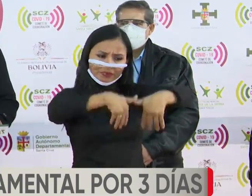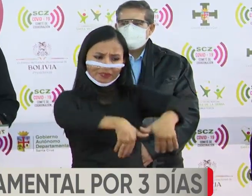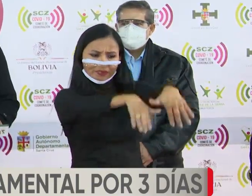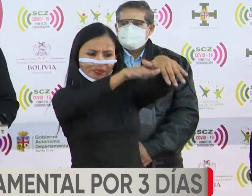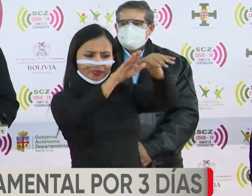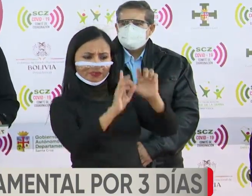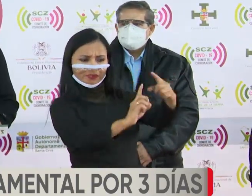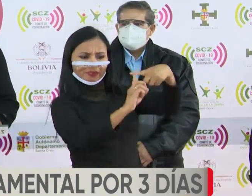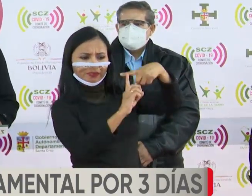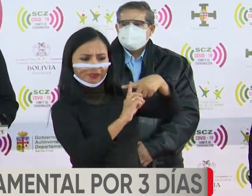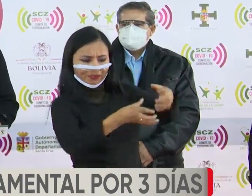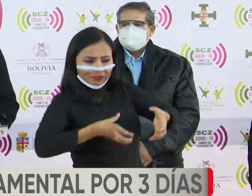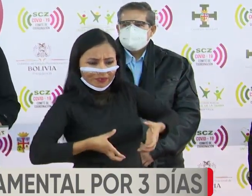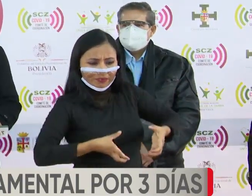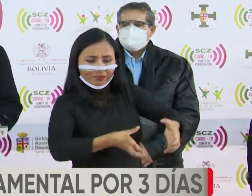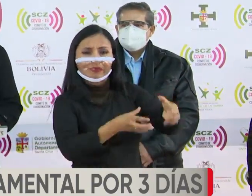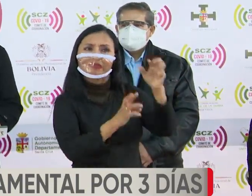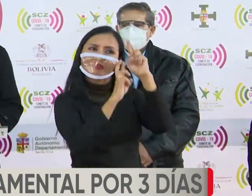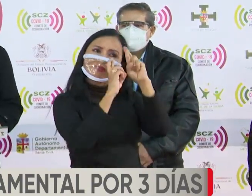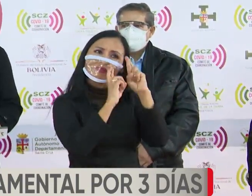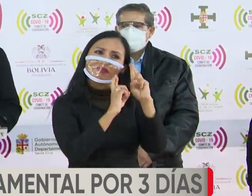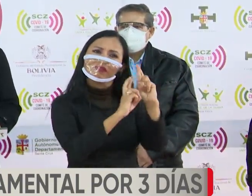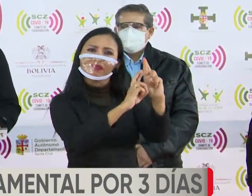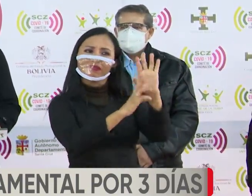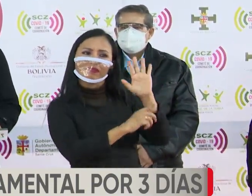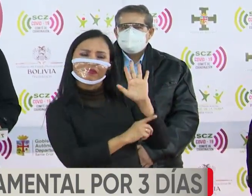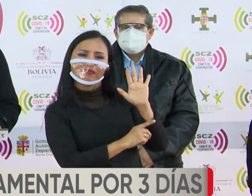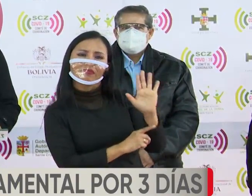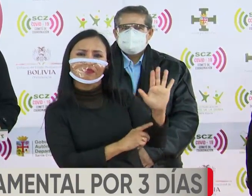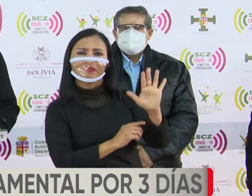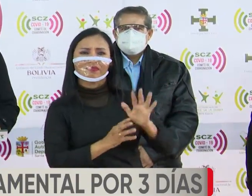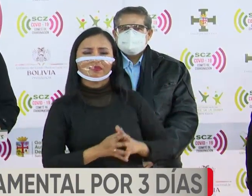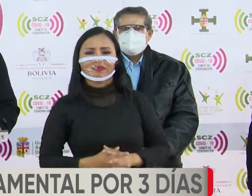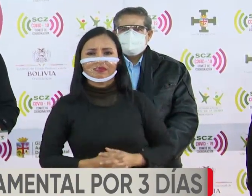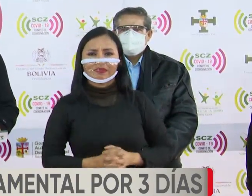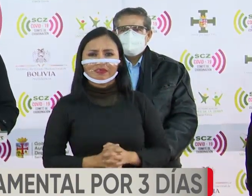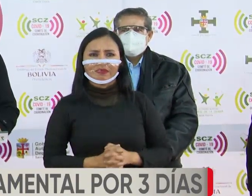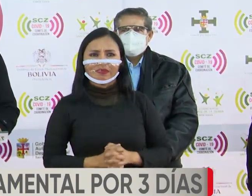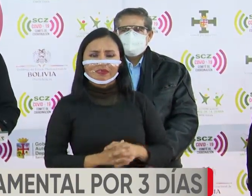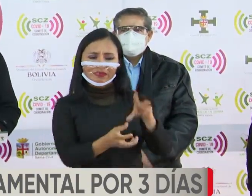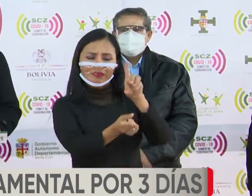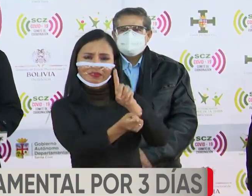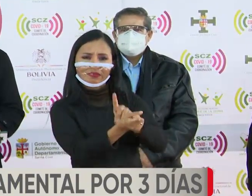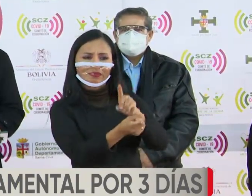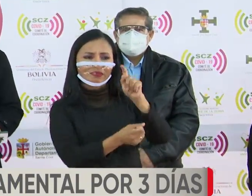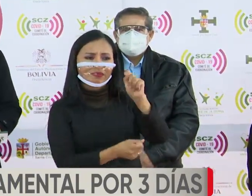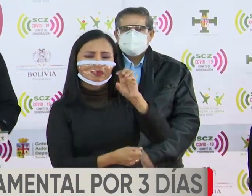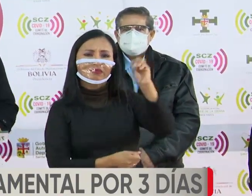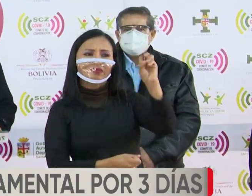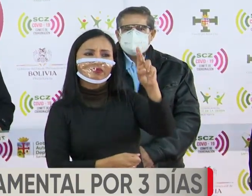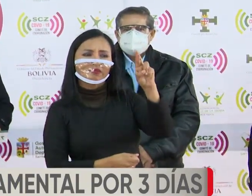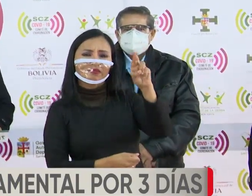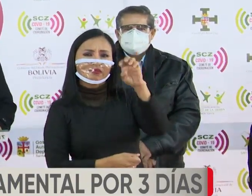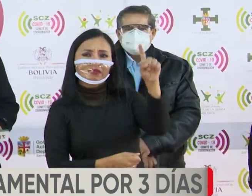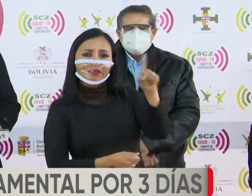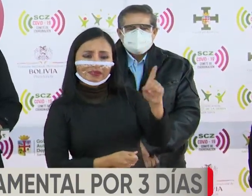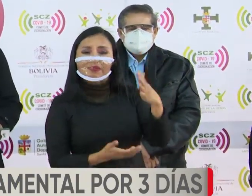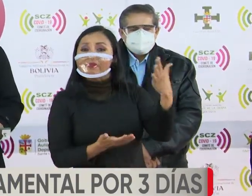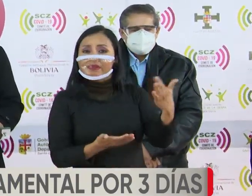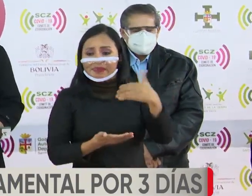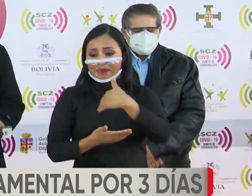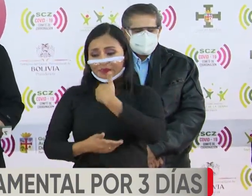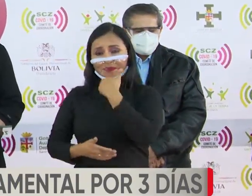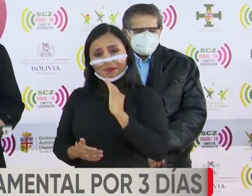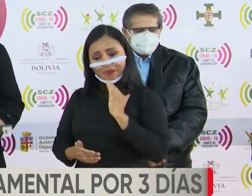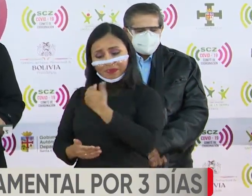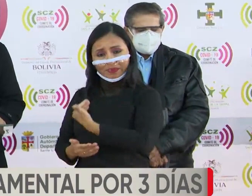del reconocimiento al doctor Roberto Torres Fernández por parte del